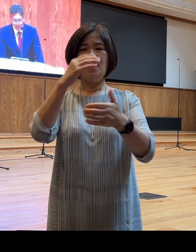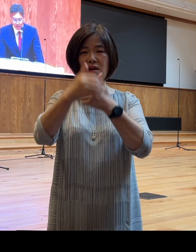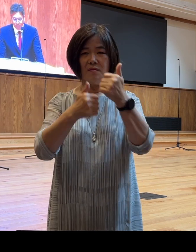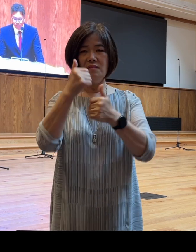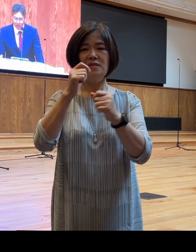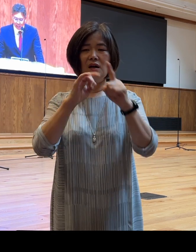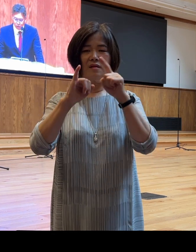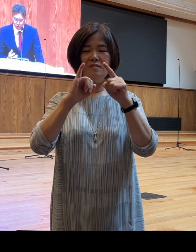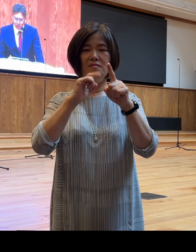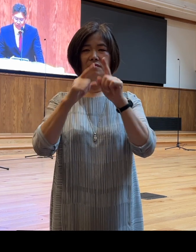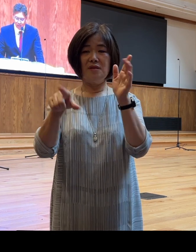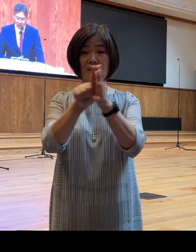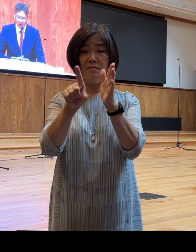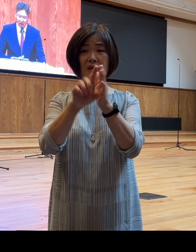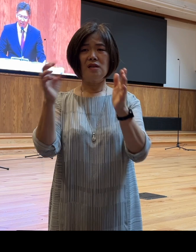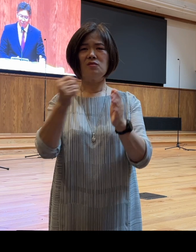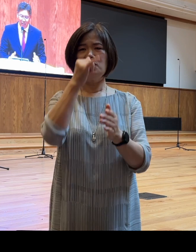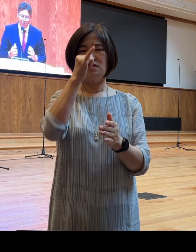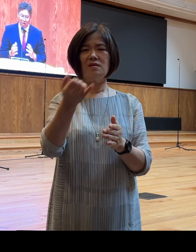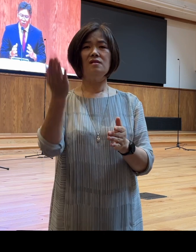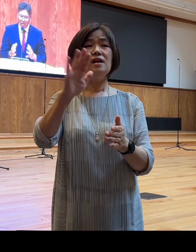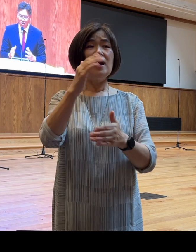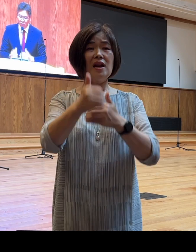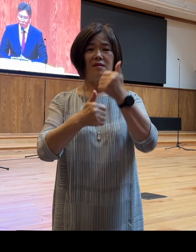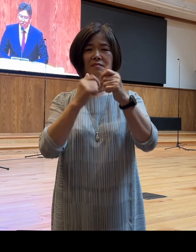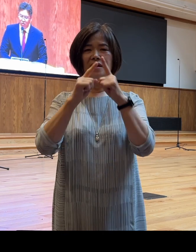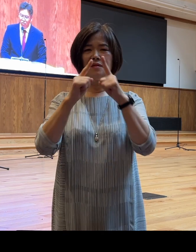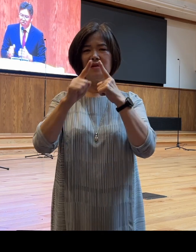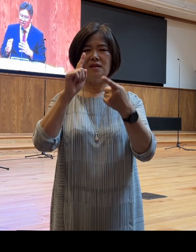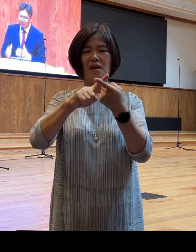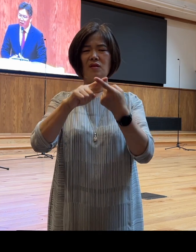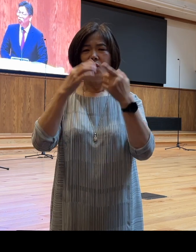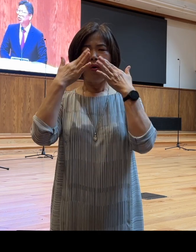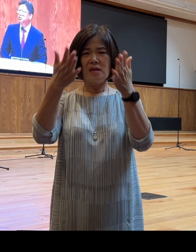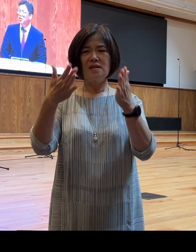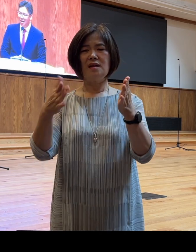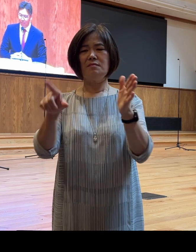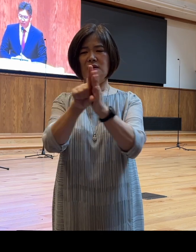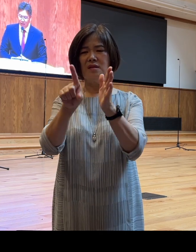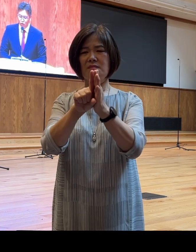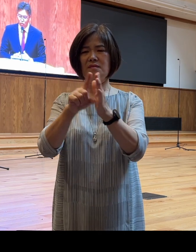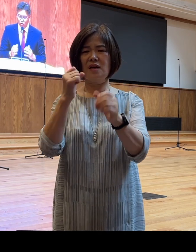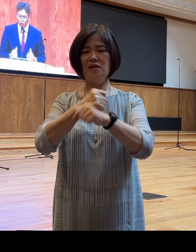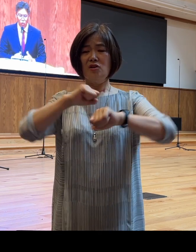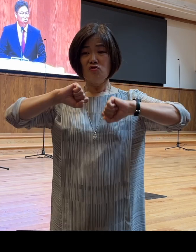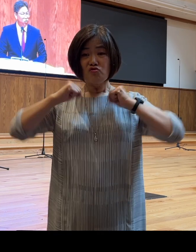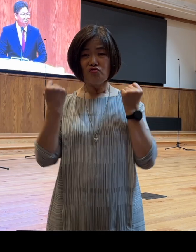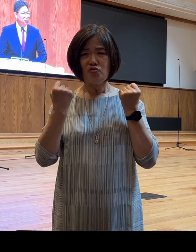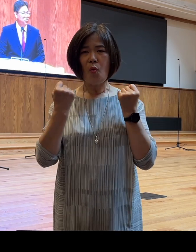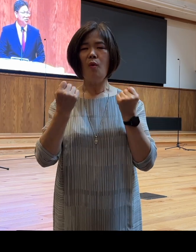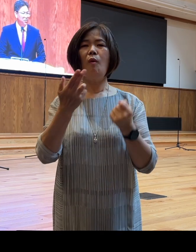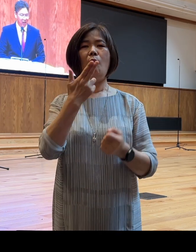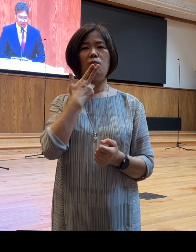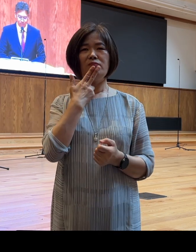믿음을 가지고 있지만 하나님의 말씀에 대한 확신과 소신 그리고 신뢰를 바탕으로 하는 믿음의 순종을 놓치고 있는 것은 아닙니까?